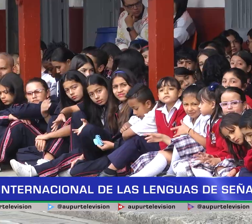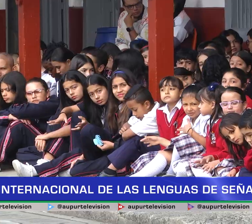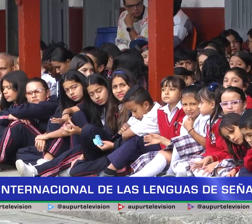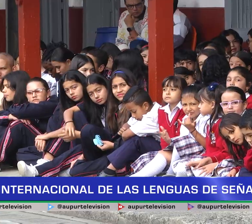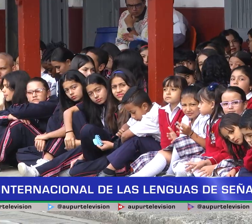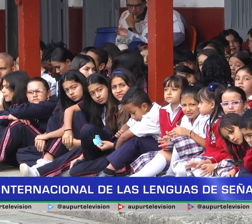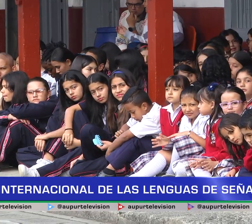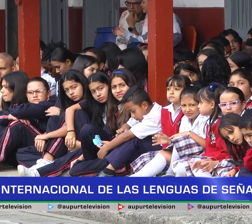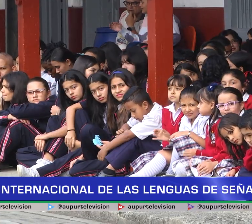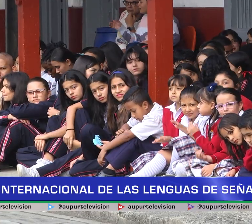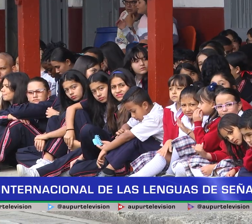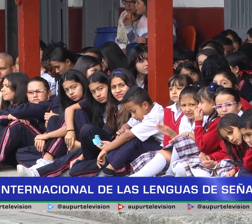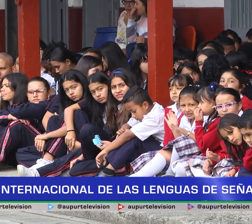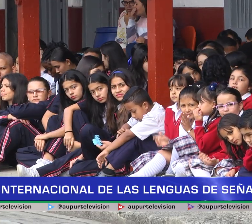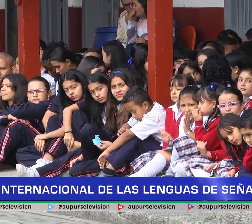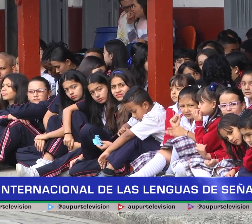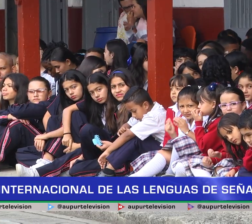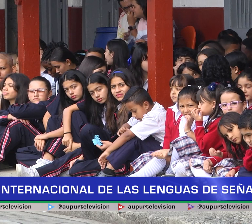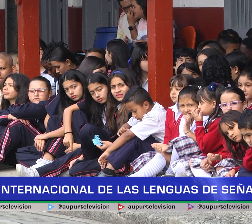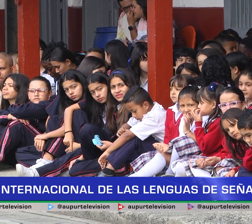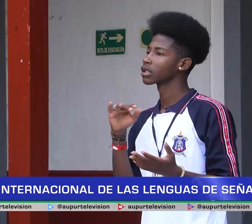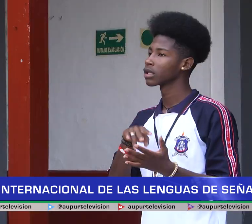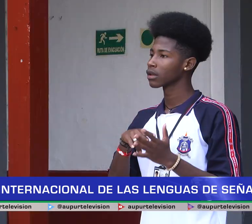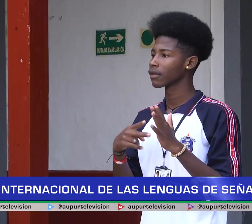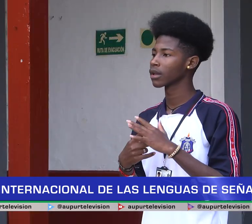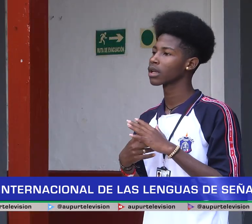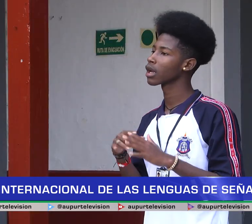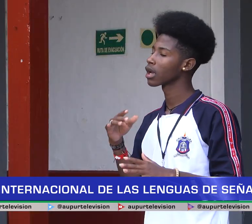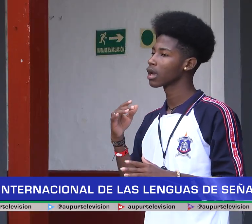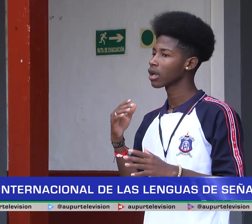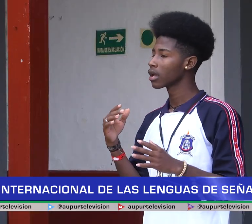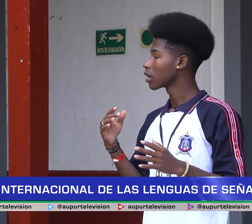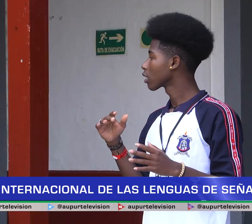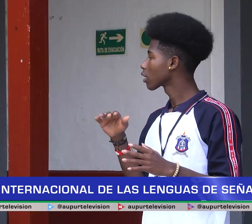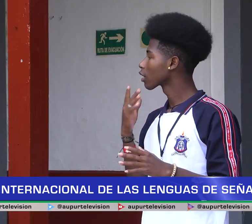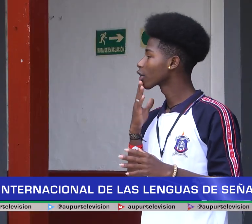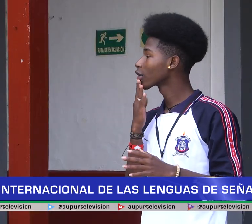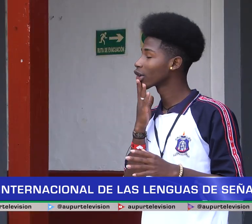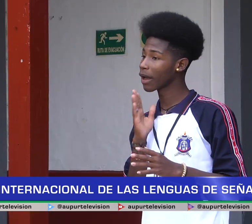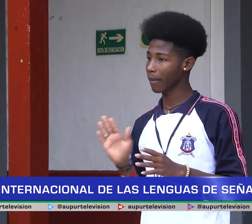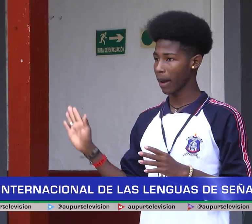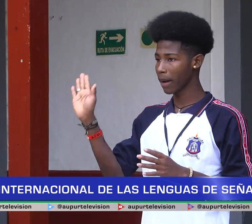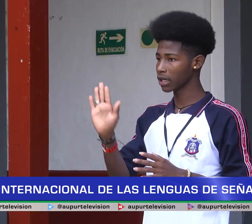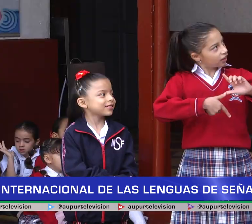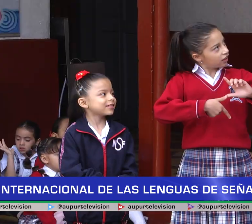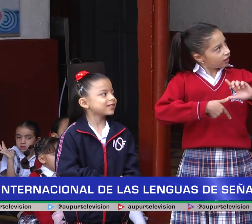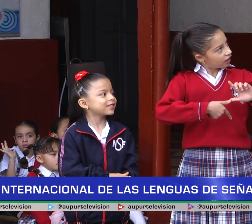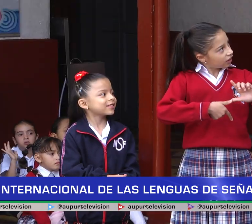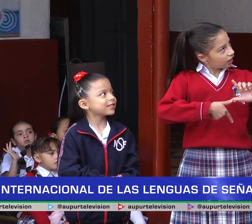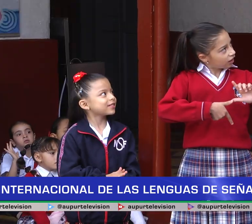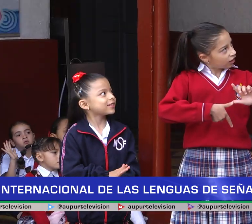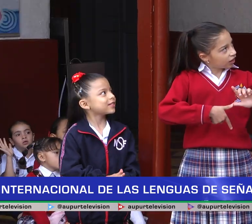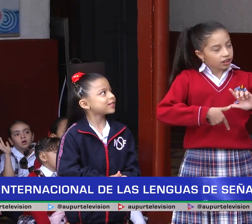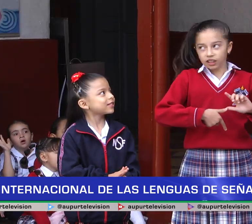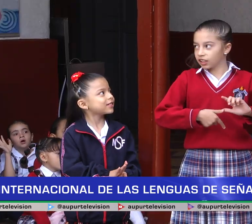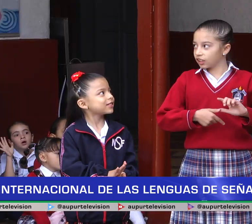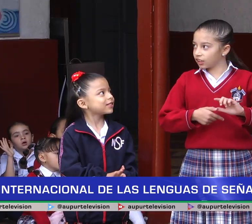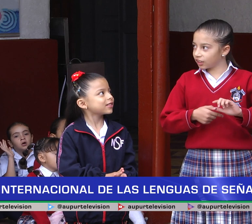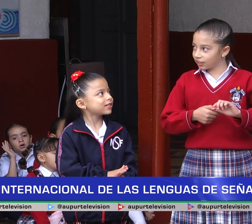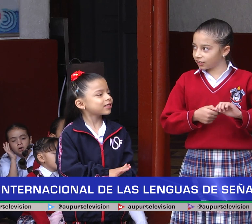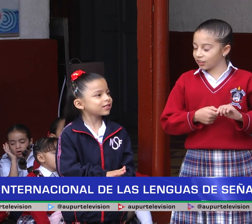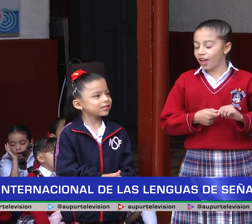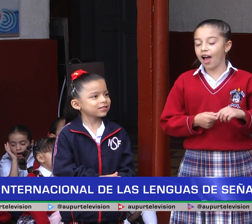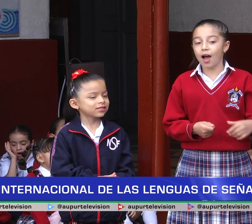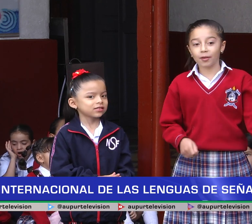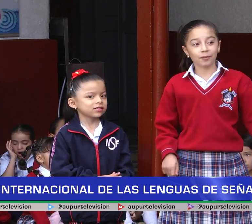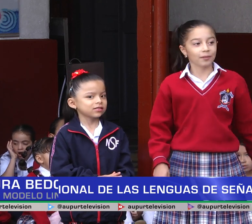con motivo del Día Internacional de las Lenguas de Señas, donde los estudiantes mostraron su talento y comprensión del